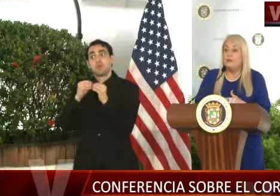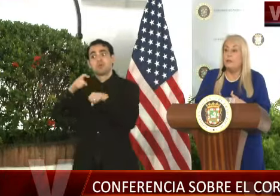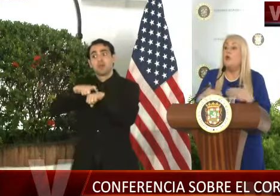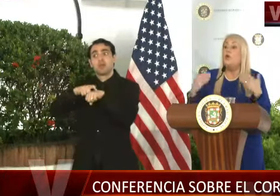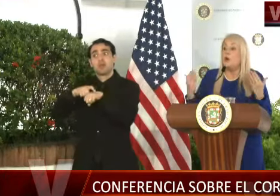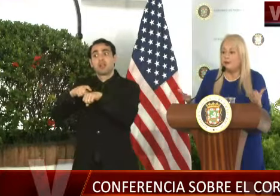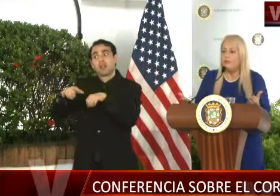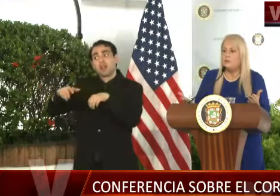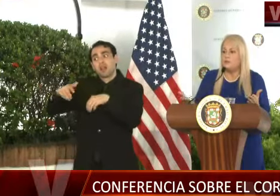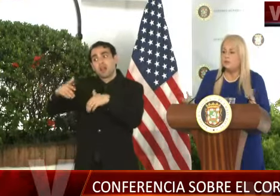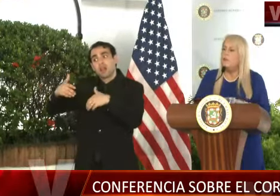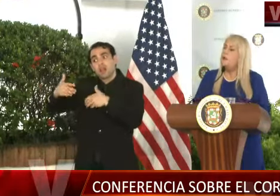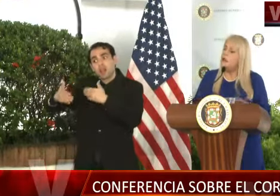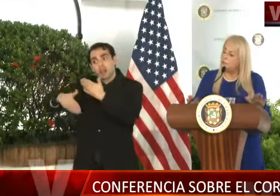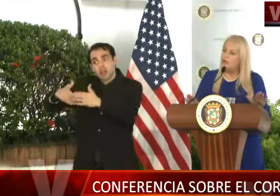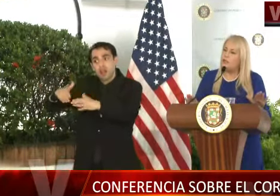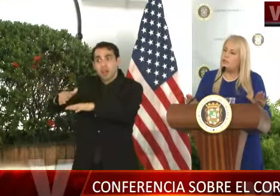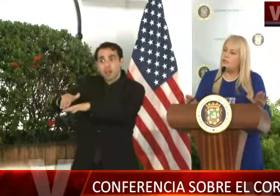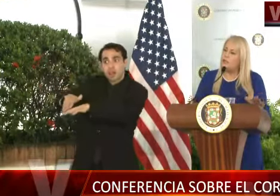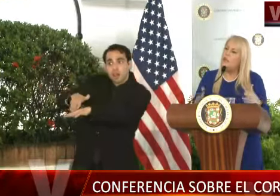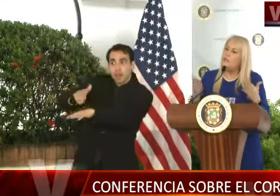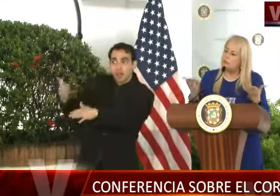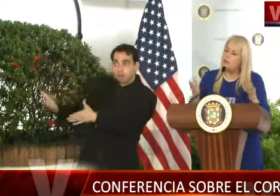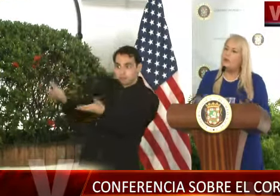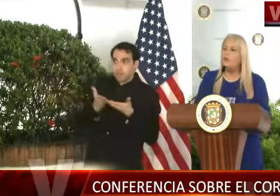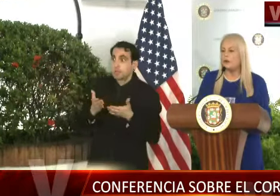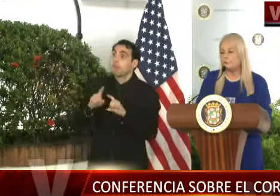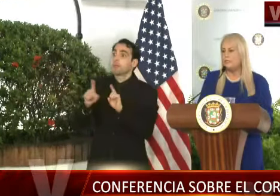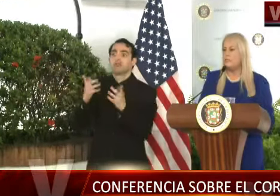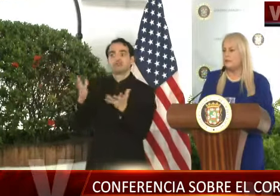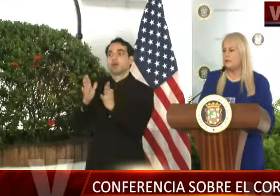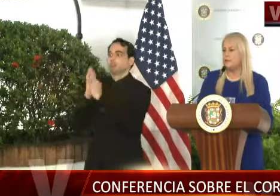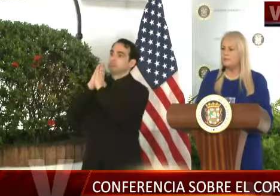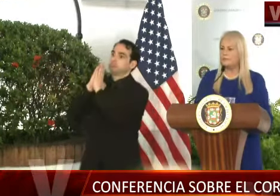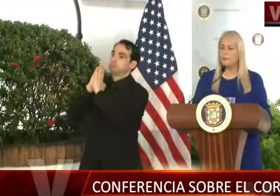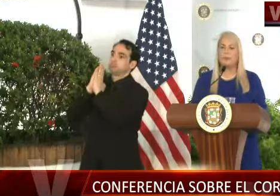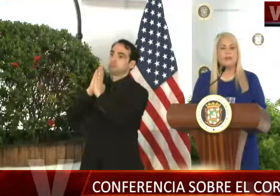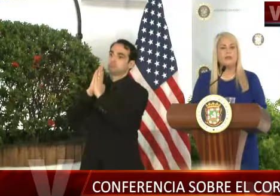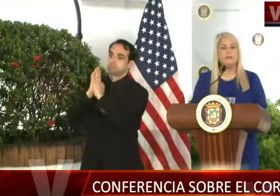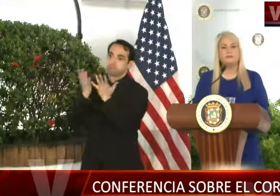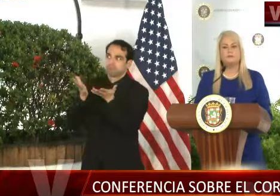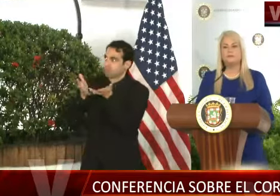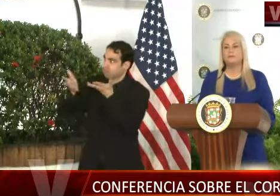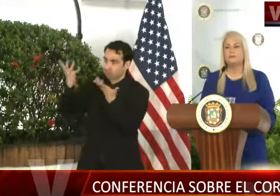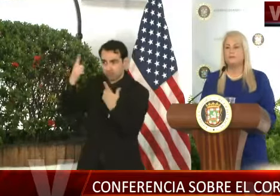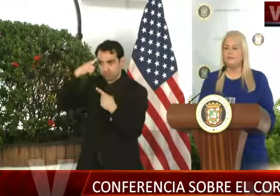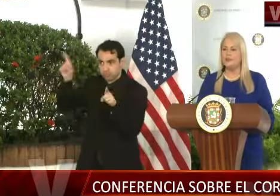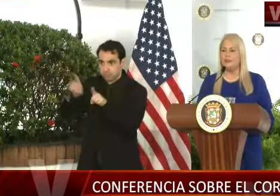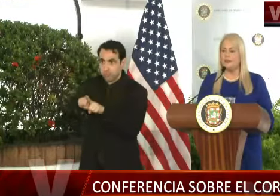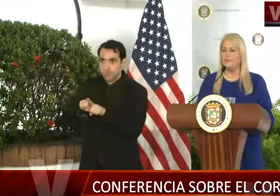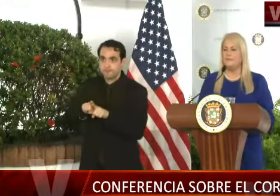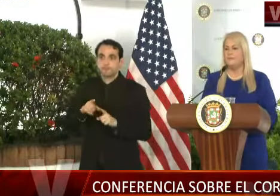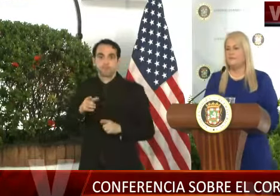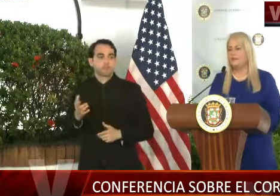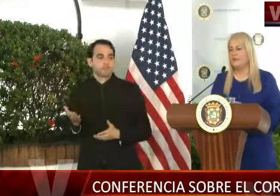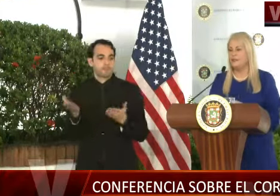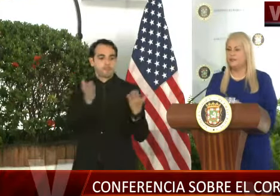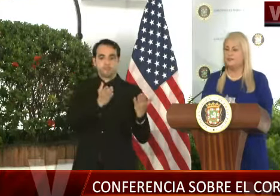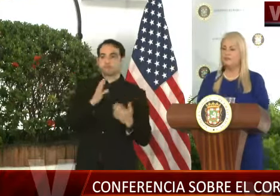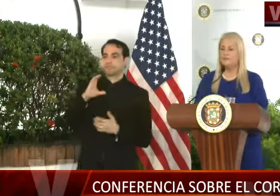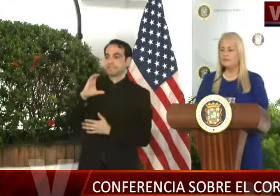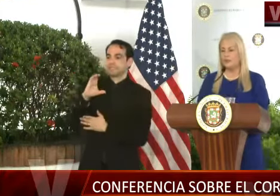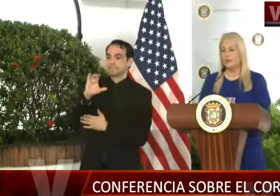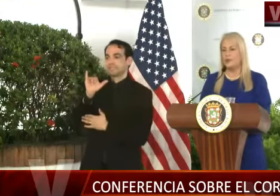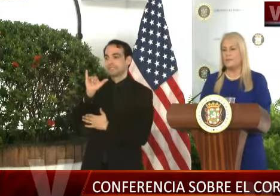lleguen a Puerto Rico lo antes posible. Pero ya las soldas están y se han hablado con las empresas también. Pasamos con Cyber News. Bueno,